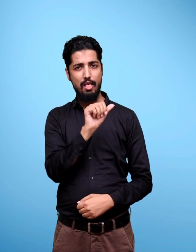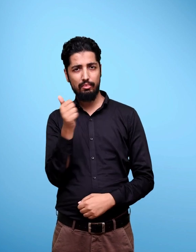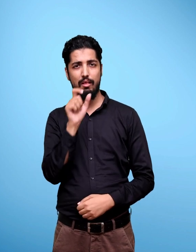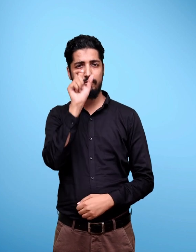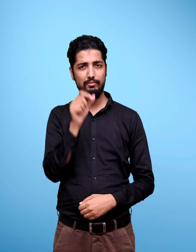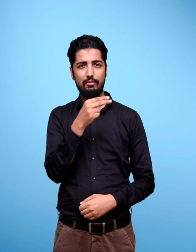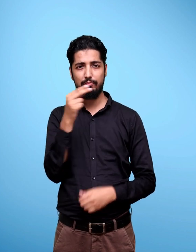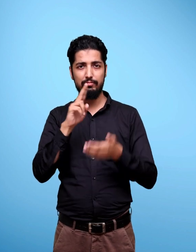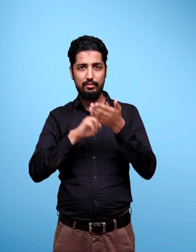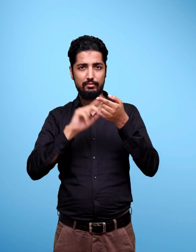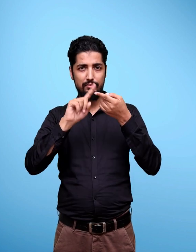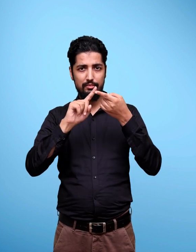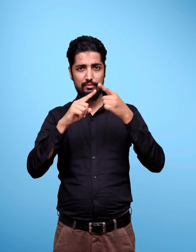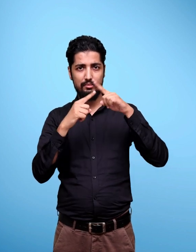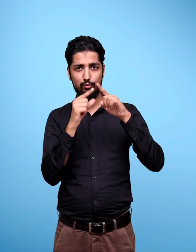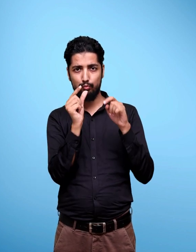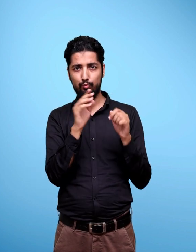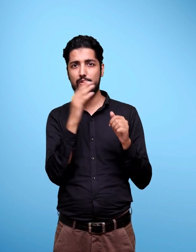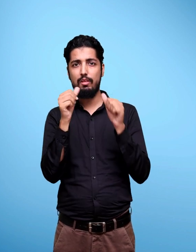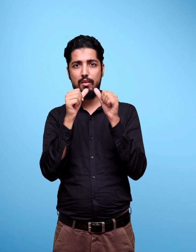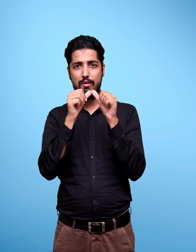Neetu And Amandeep Singh